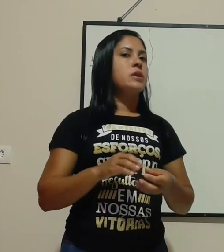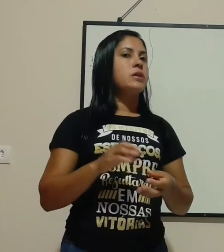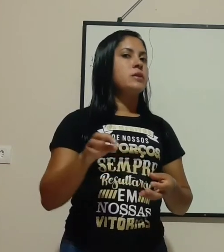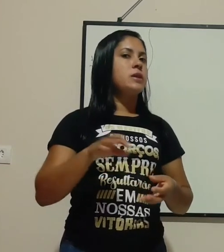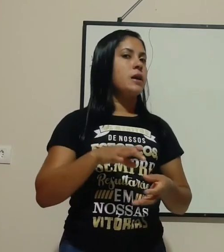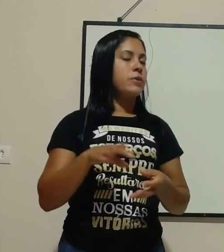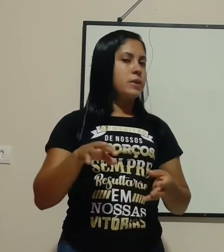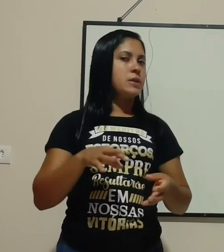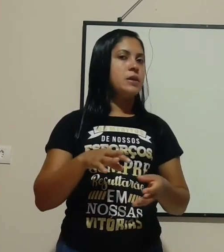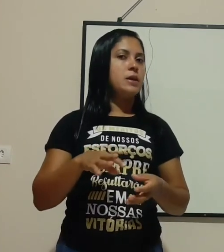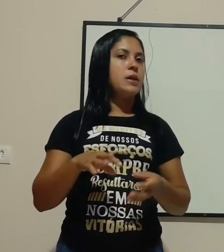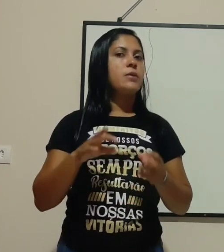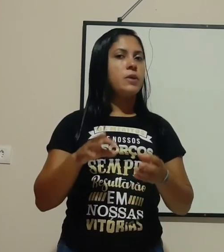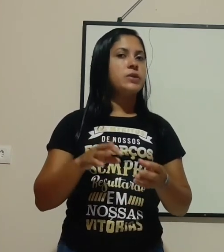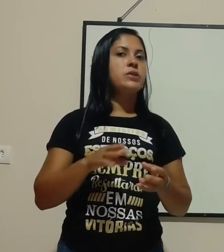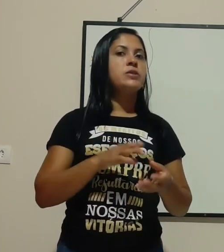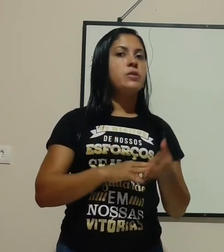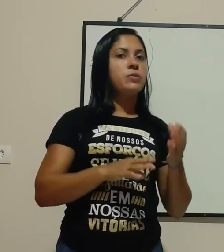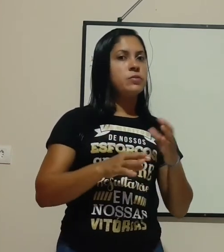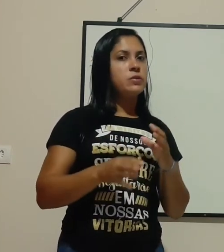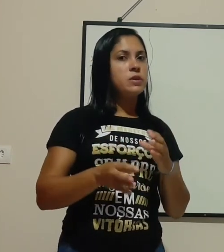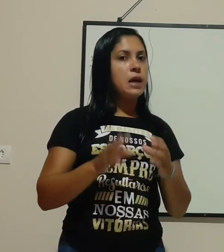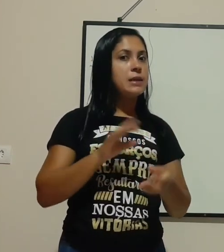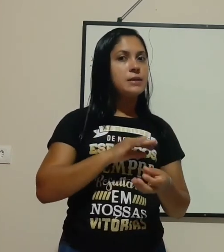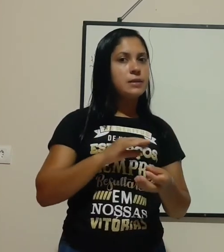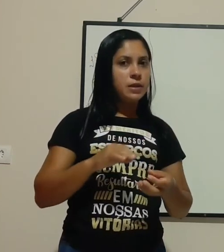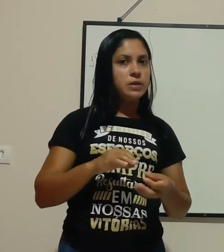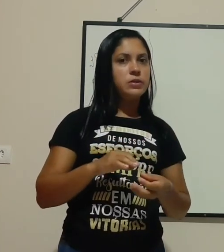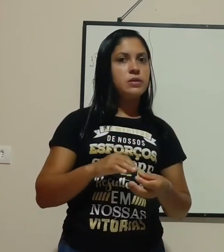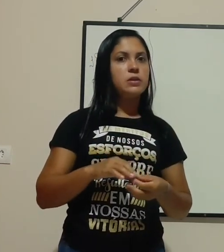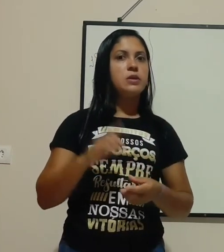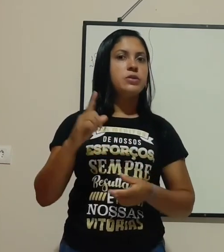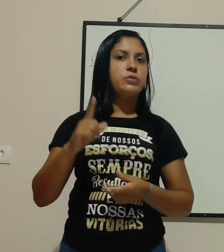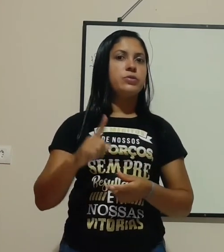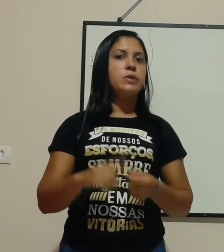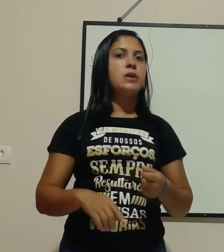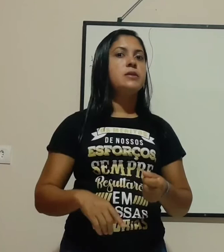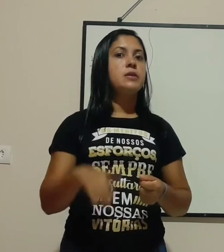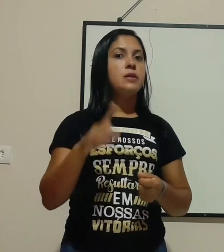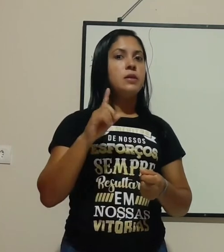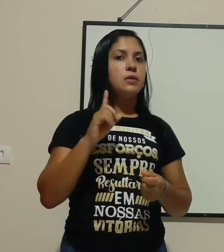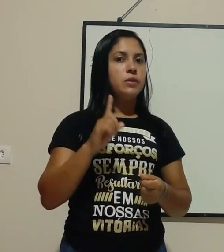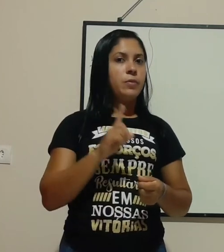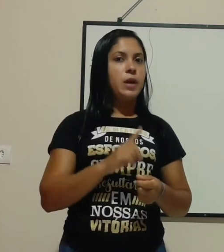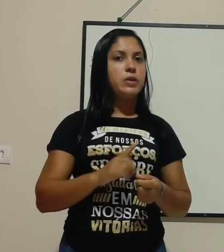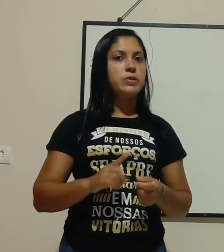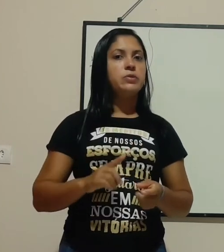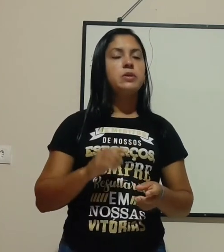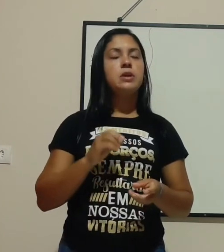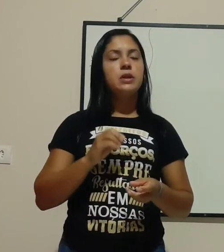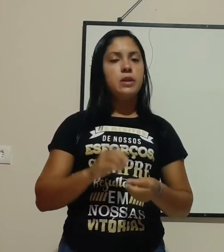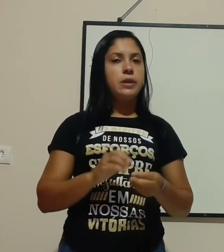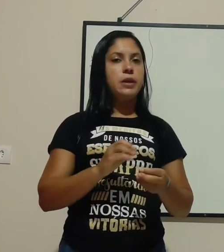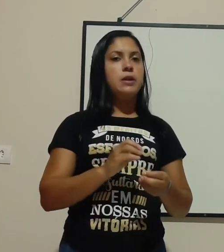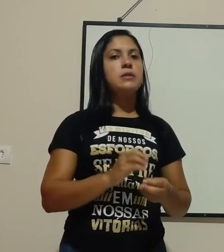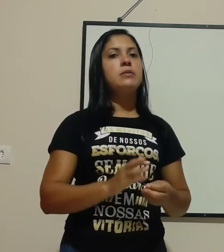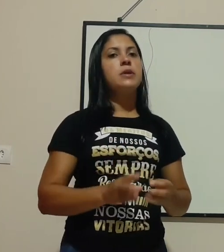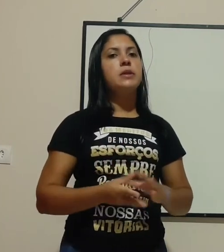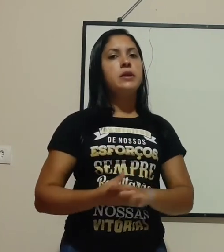com a gente alguns acidentes, que a gente costuma até dizer domésticos, em relação a energia.